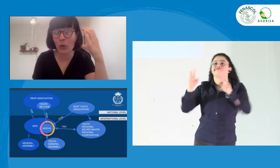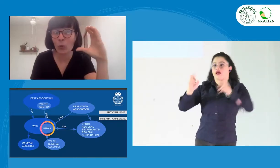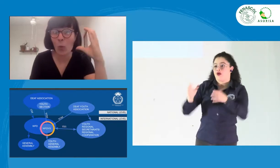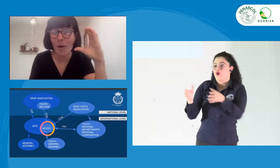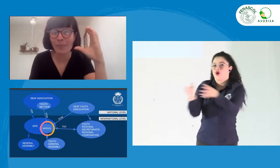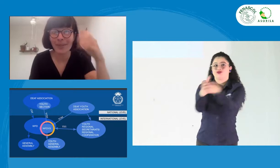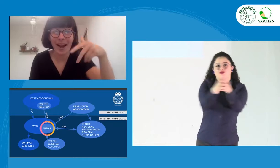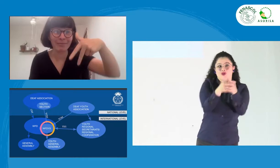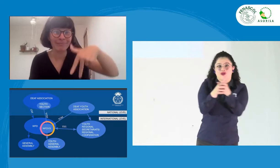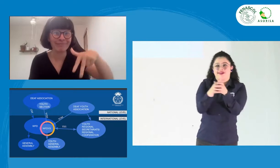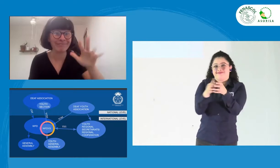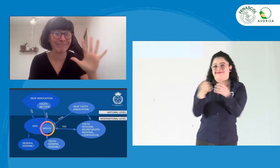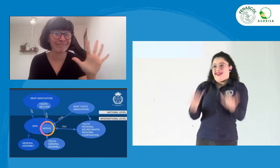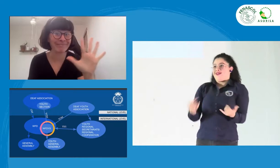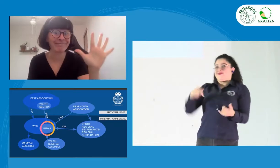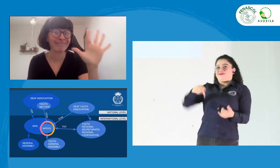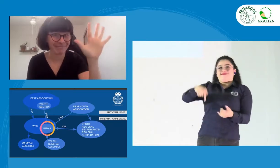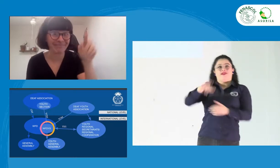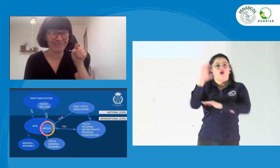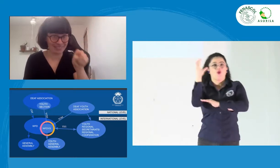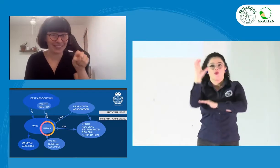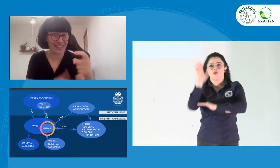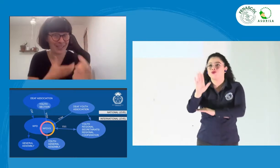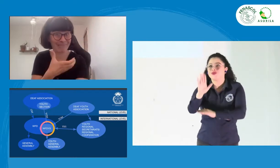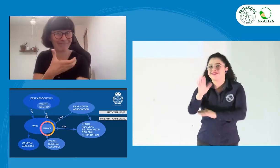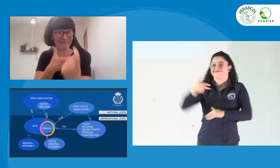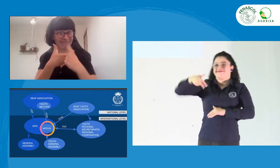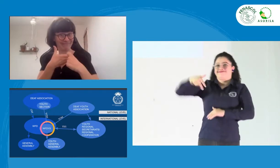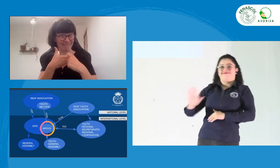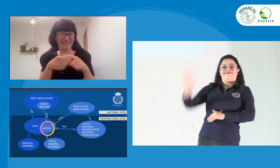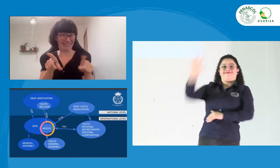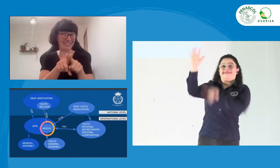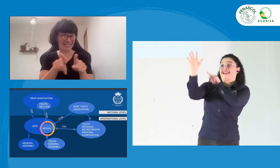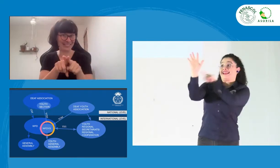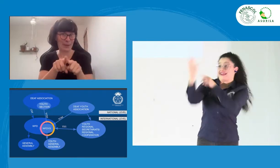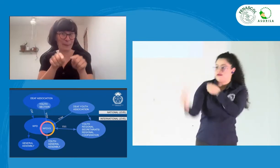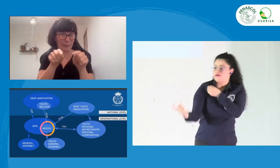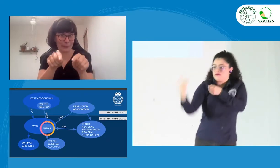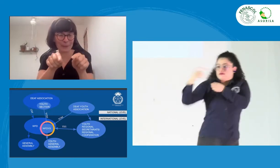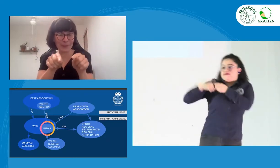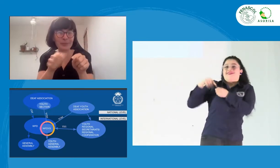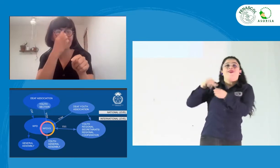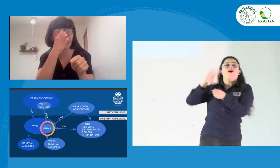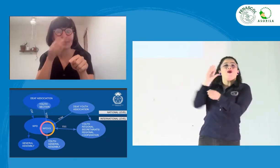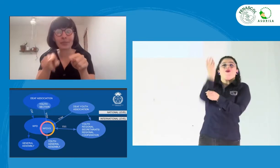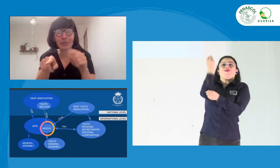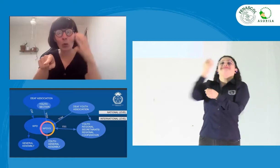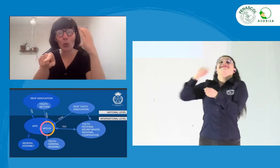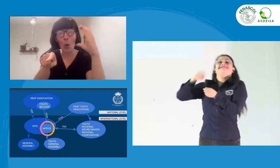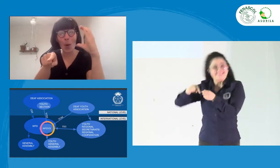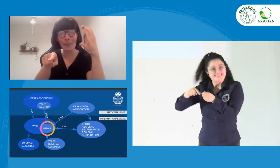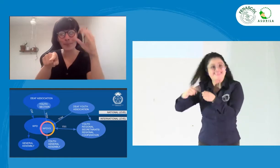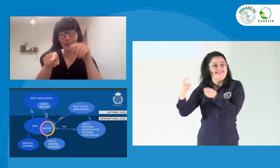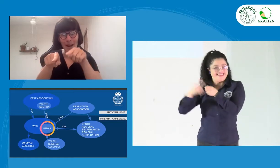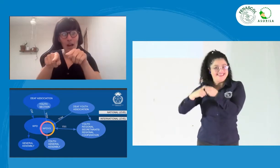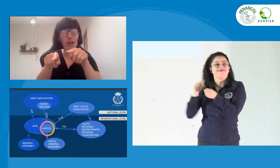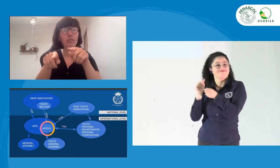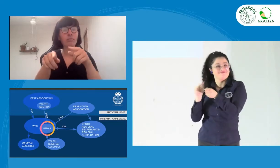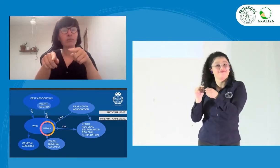o de las secciones de jóvenes de las diferentes asociaciones de sordos, como lo es el Consejo Nacional de la Juventud Sorda allá en